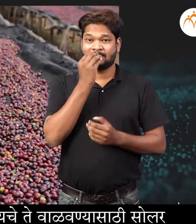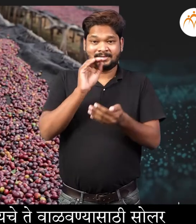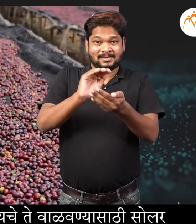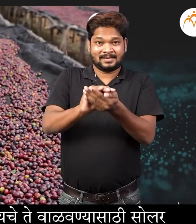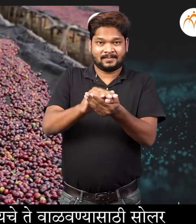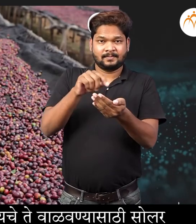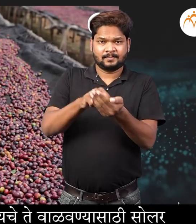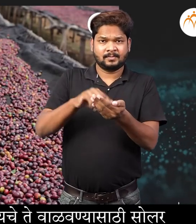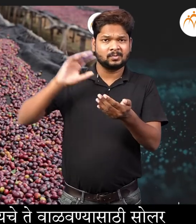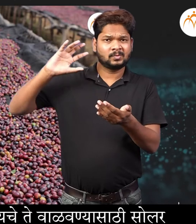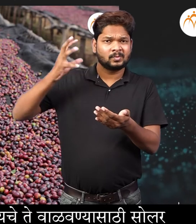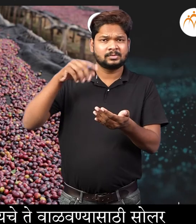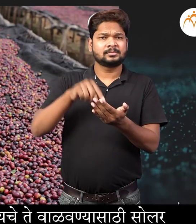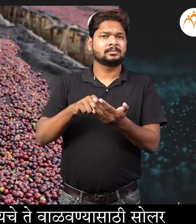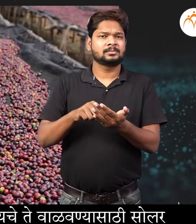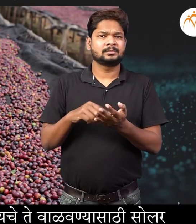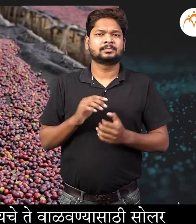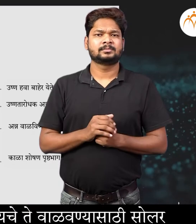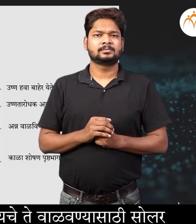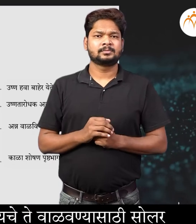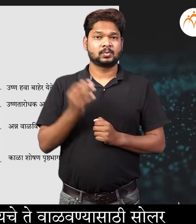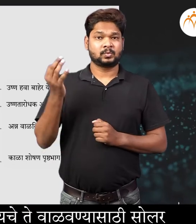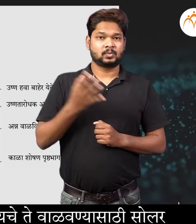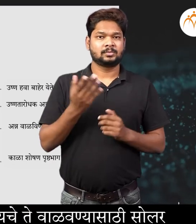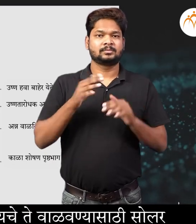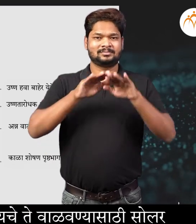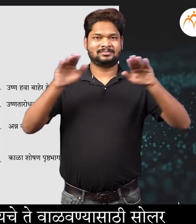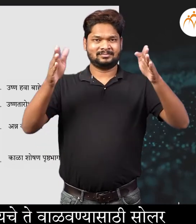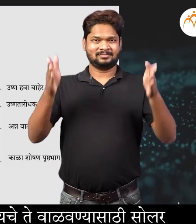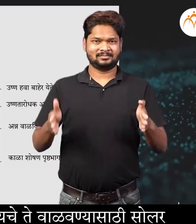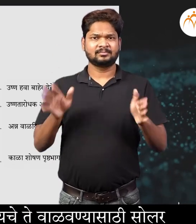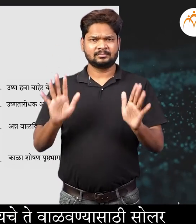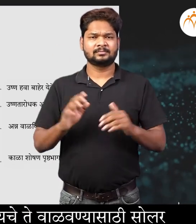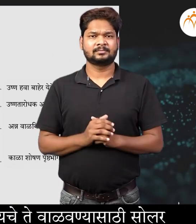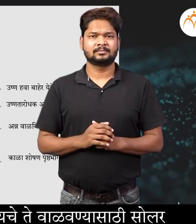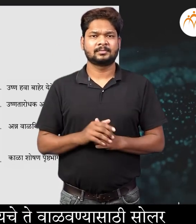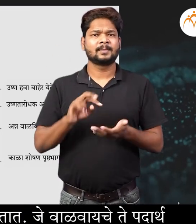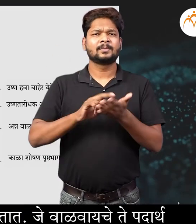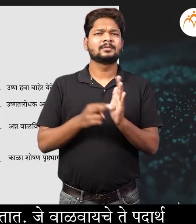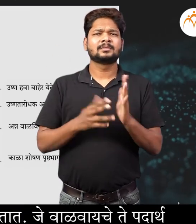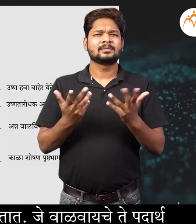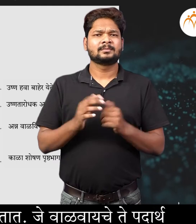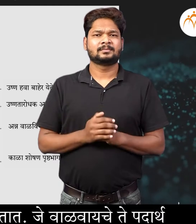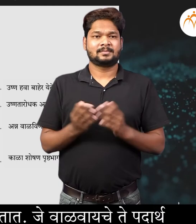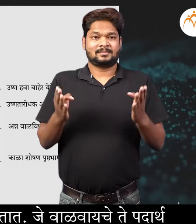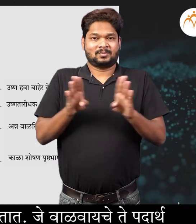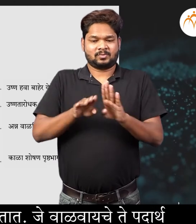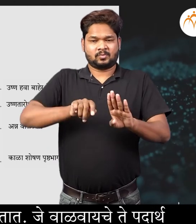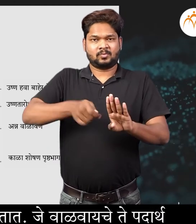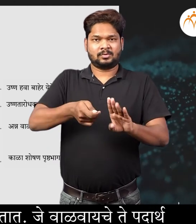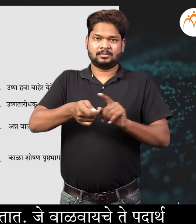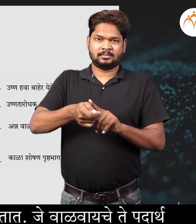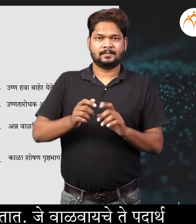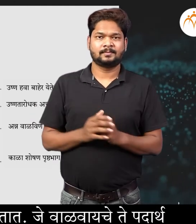जे अन्न पदार्थ साठवाईचे ते वालवणे सठी सूलर ड्रायर तयार के लेत सूलर ड्रायर मधे बंद